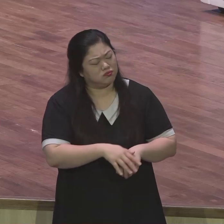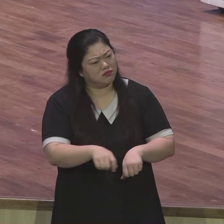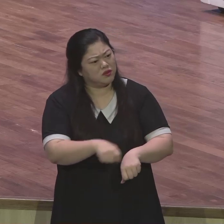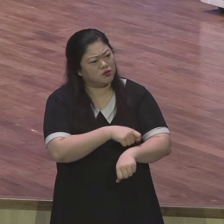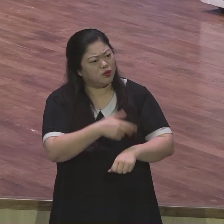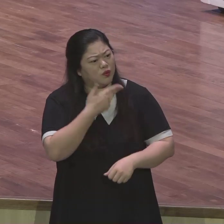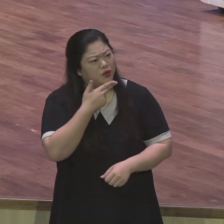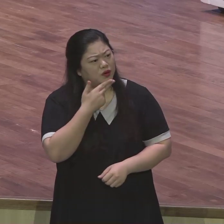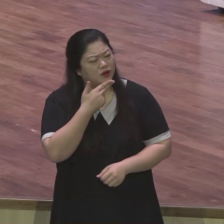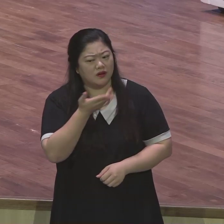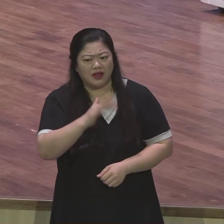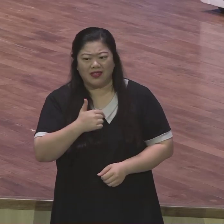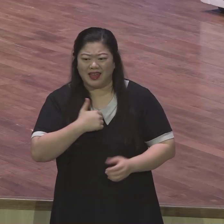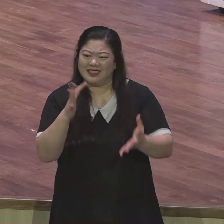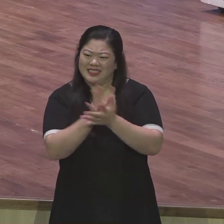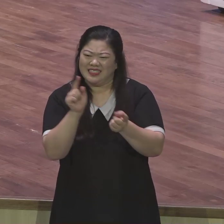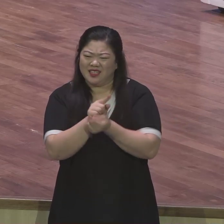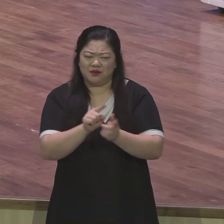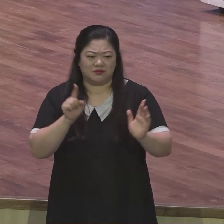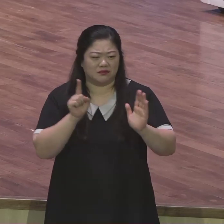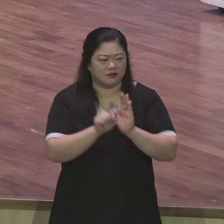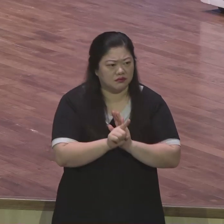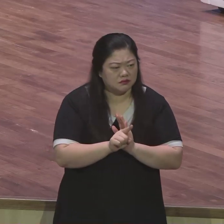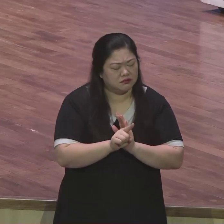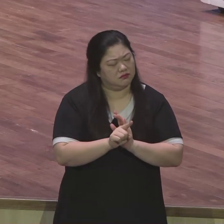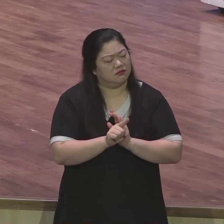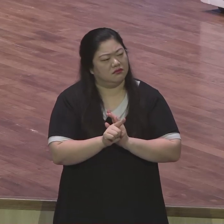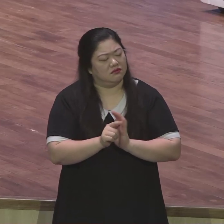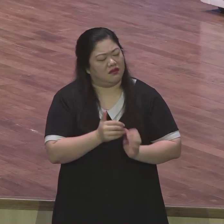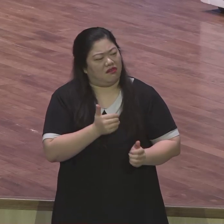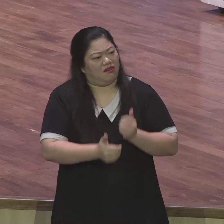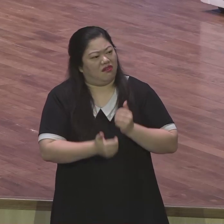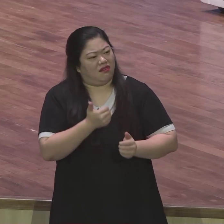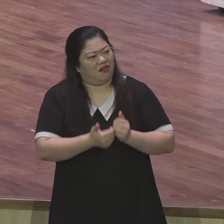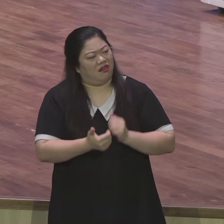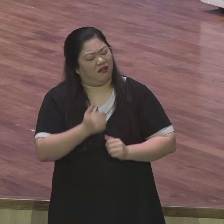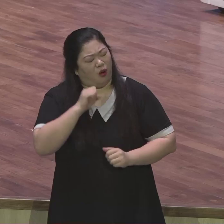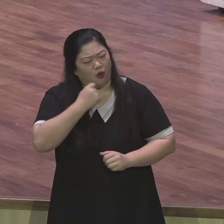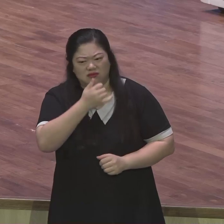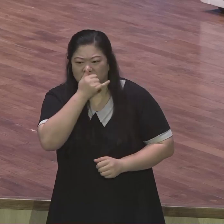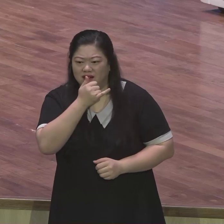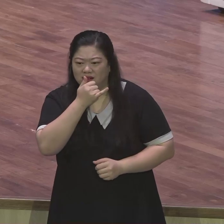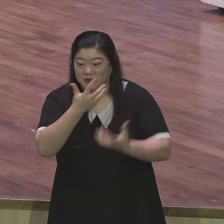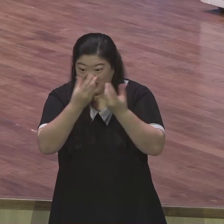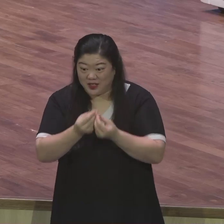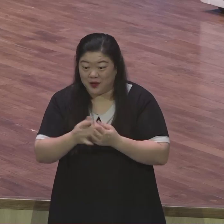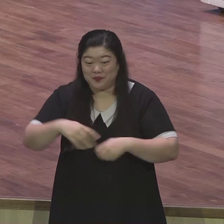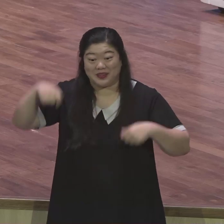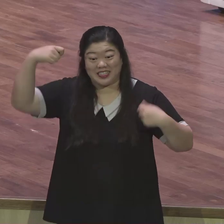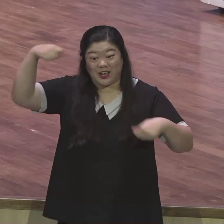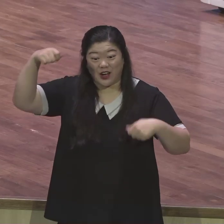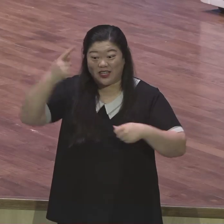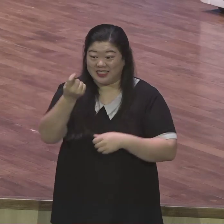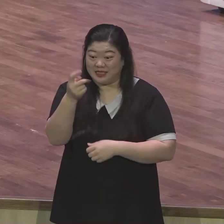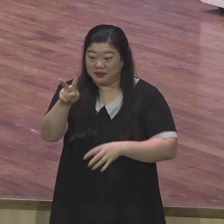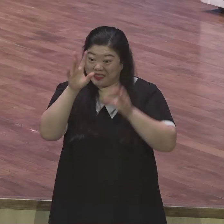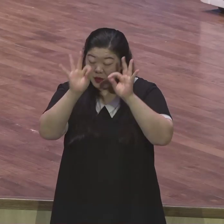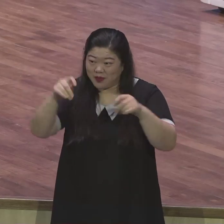생각보다 좀 다른 것들이 있는 것 같아요 TV에 한 번씩 연예인들이 번지점프하는 거 보면 하기 전에